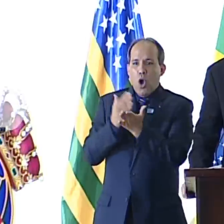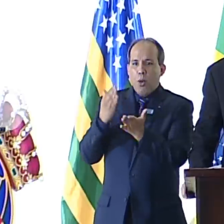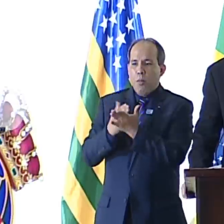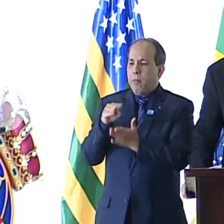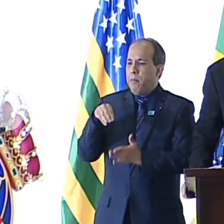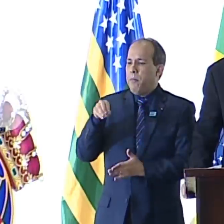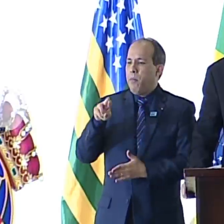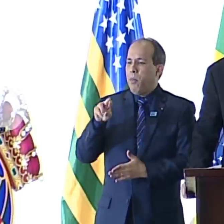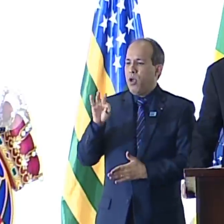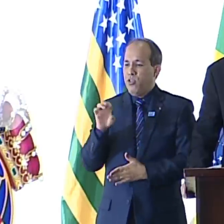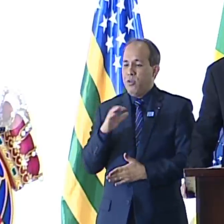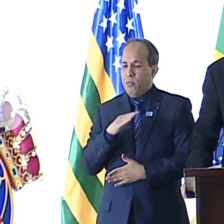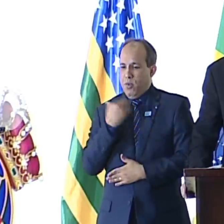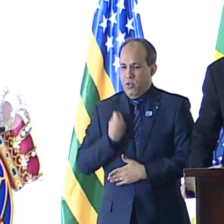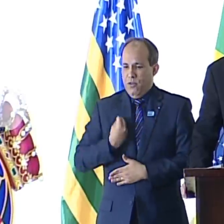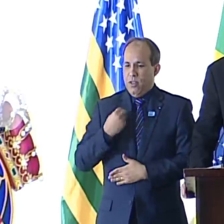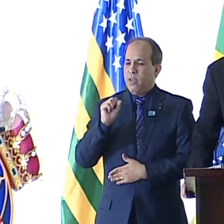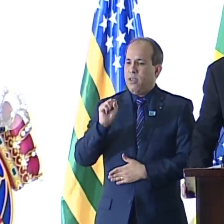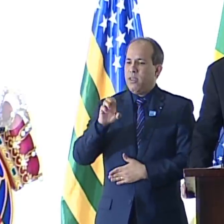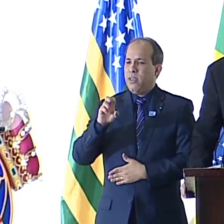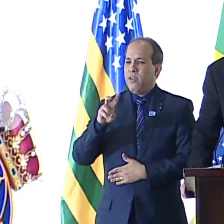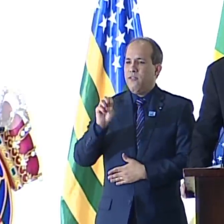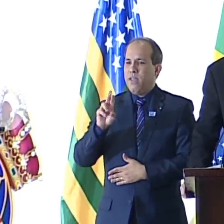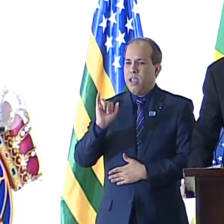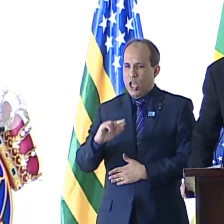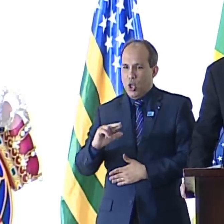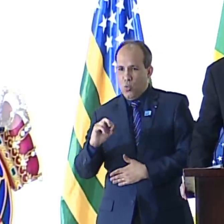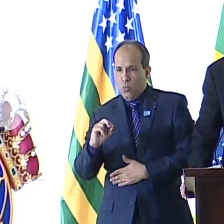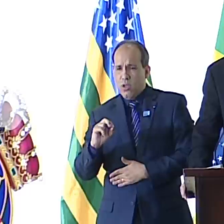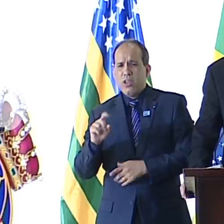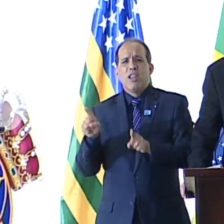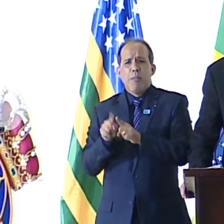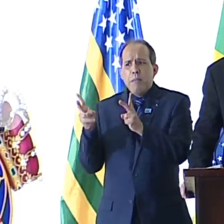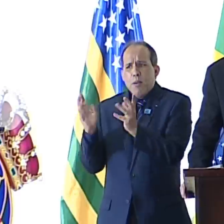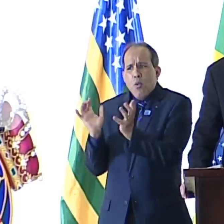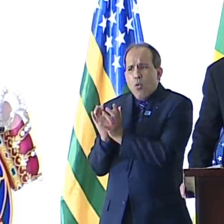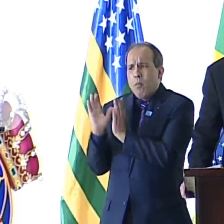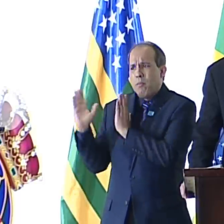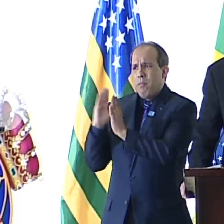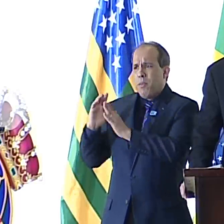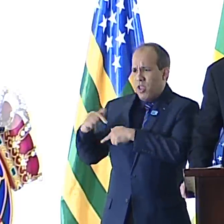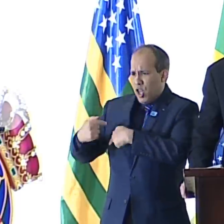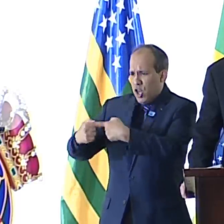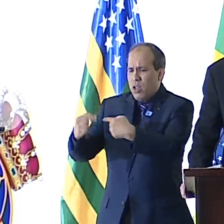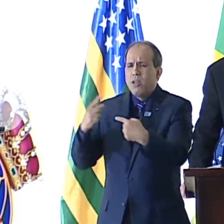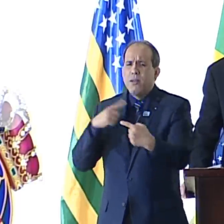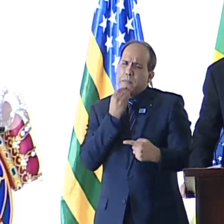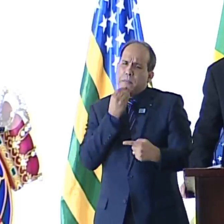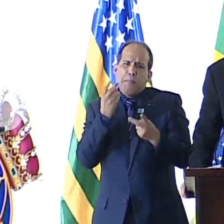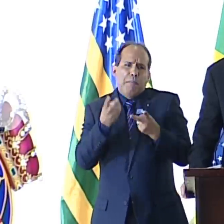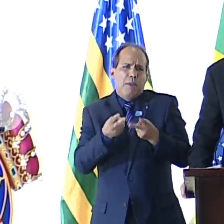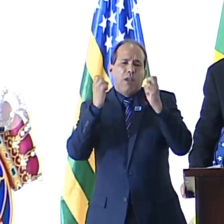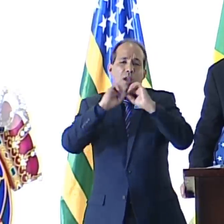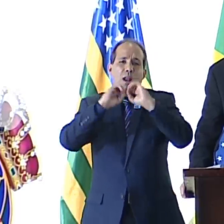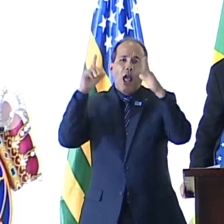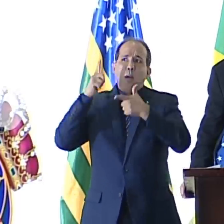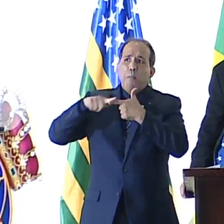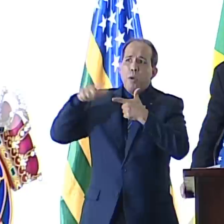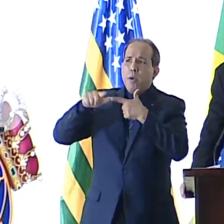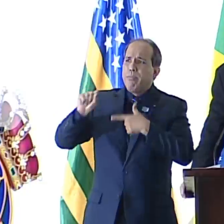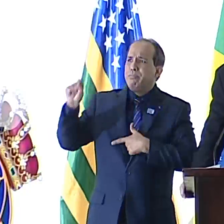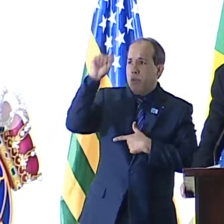Morte e Vida Severina. Como muitos de sua geração, tinha a percepção clara do problema secular do Brasil,